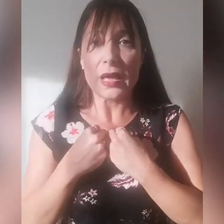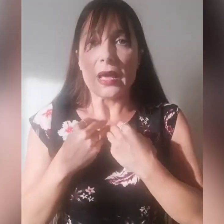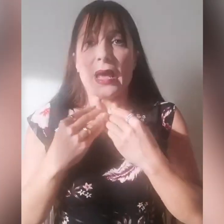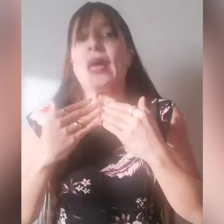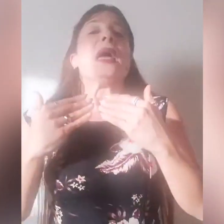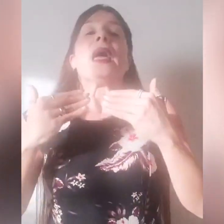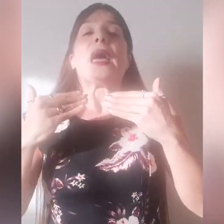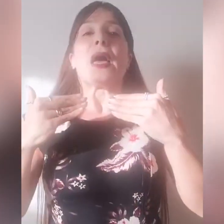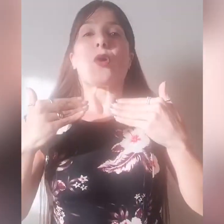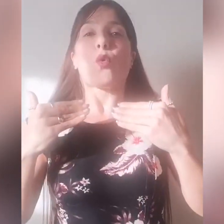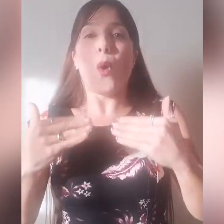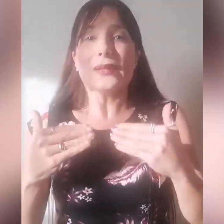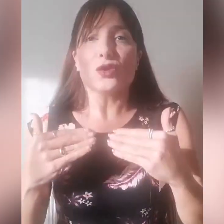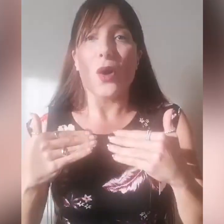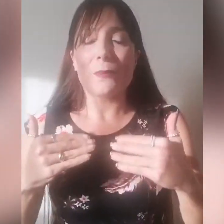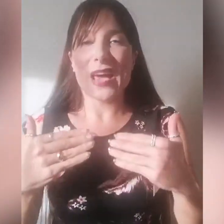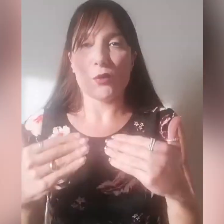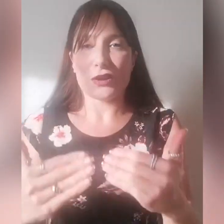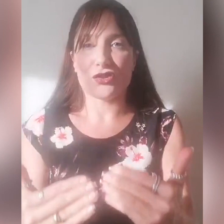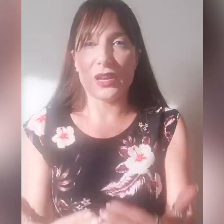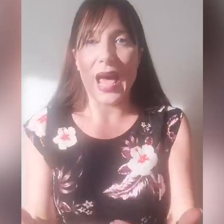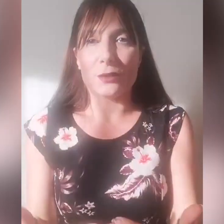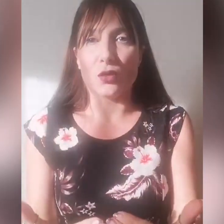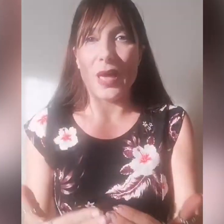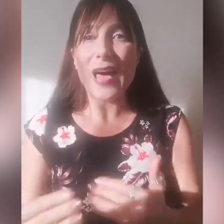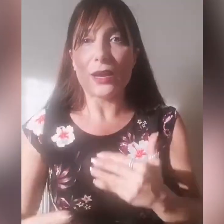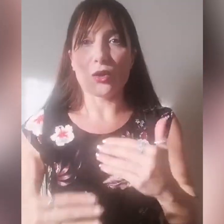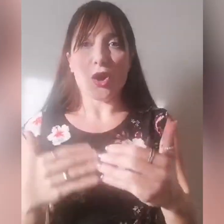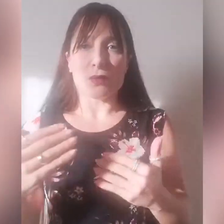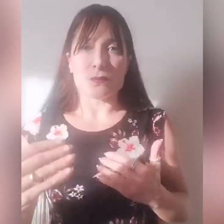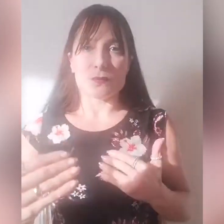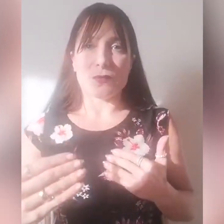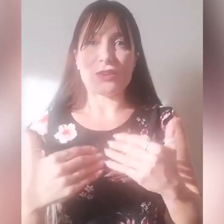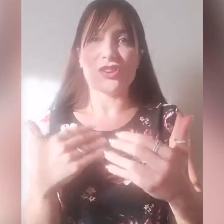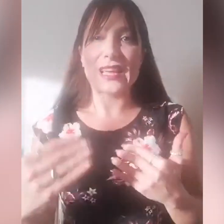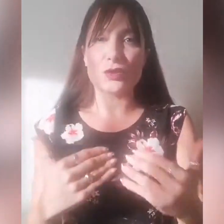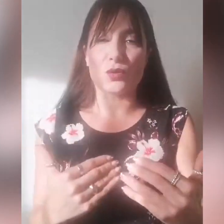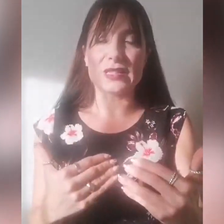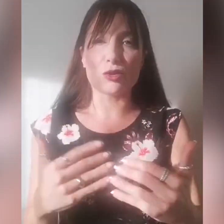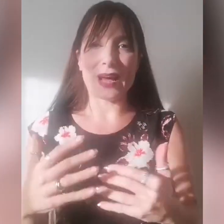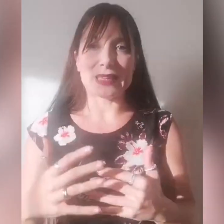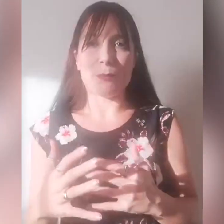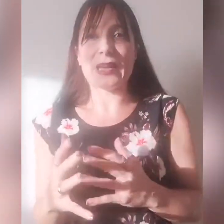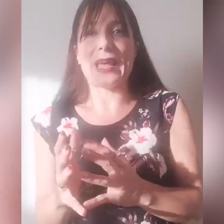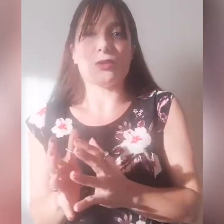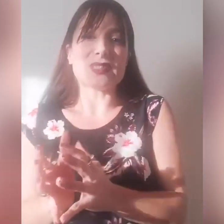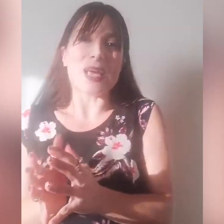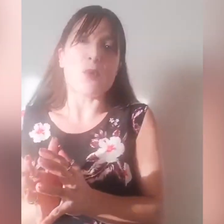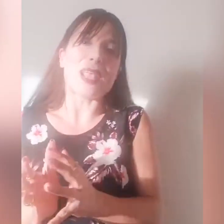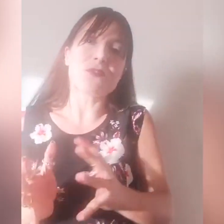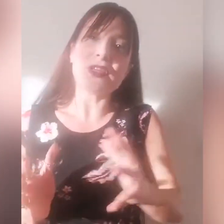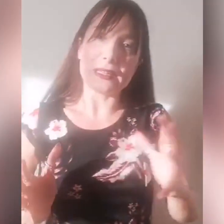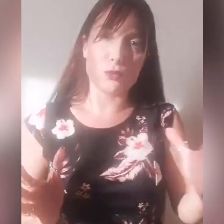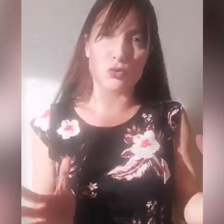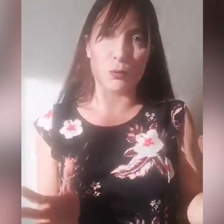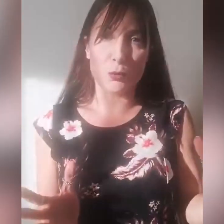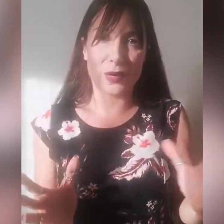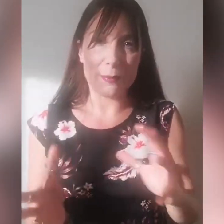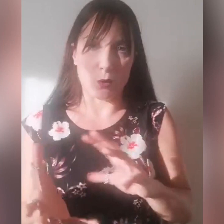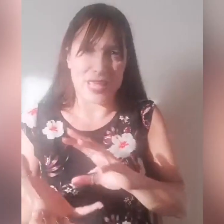quanto abbiamo vacillato, è bello no farci adesso questa domanda, perché non siamo alla fine di tutto il problema, ok